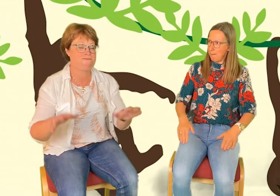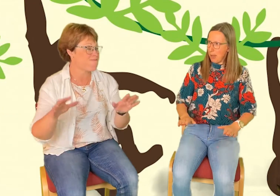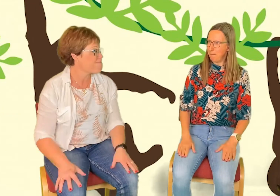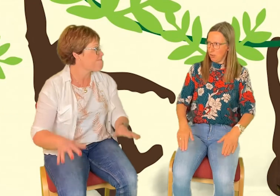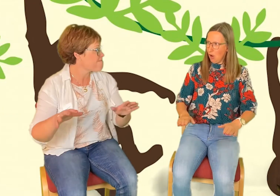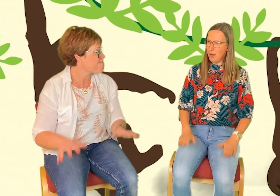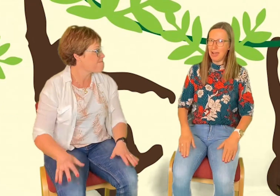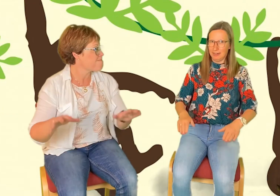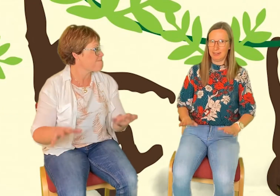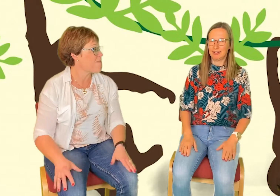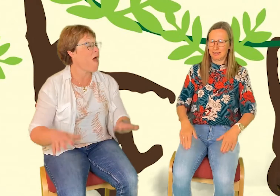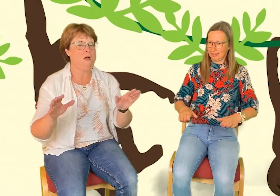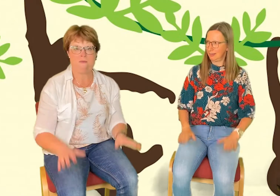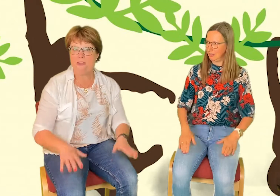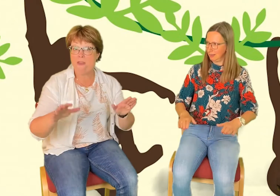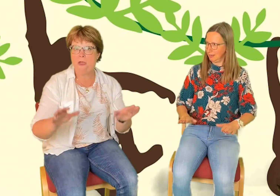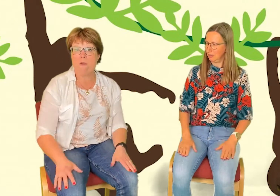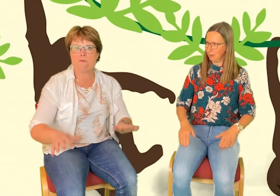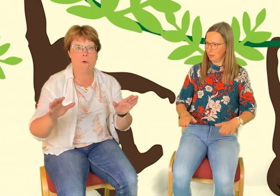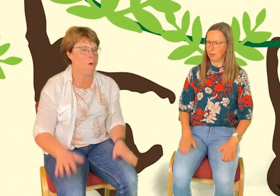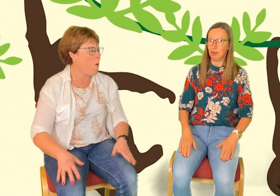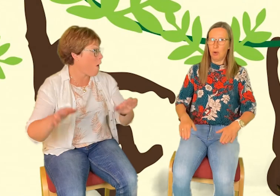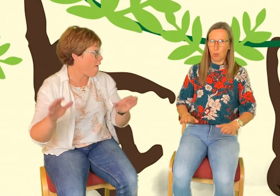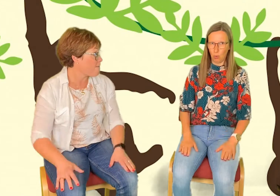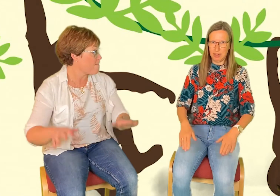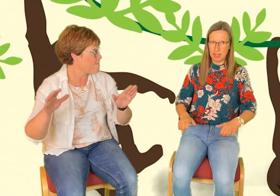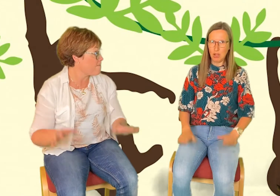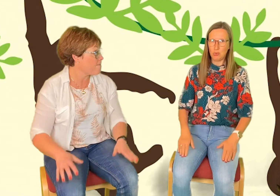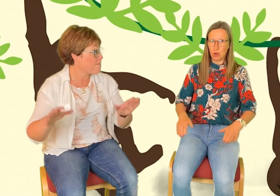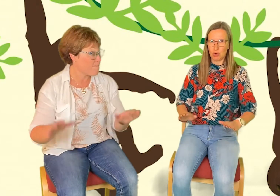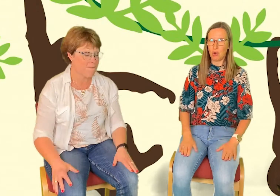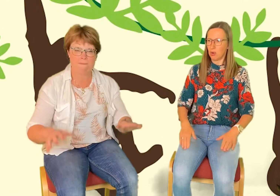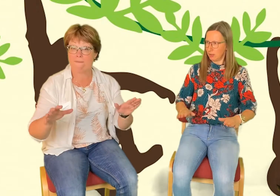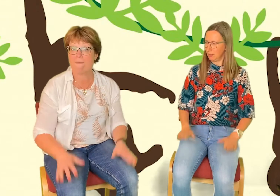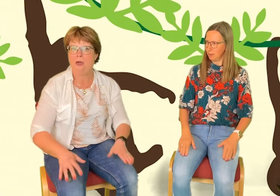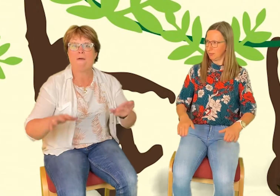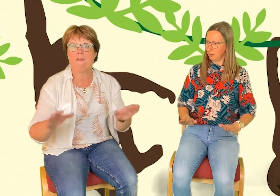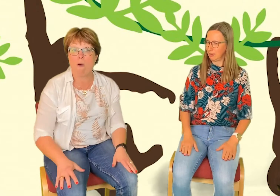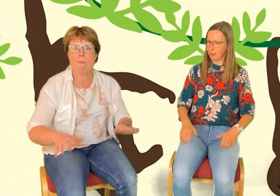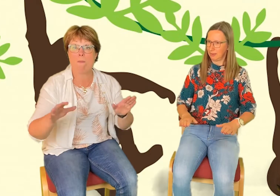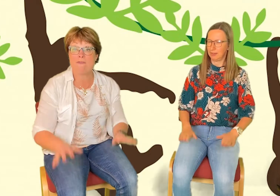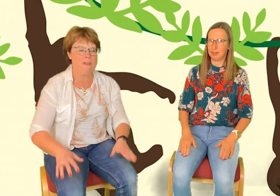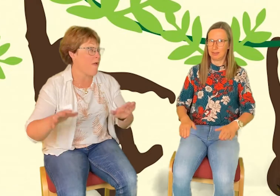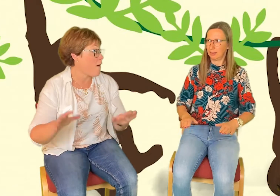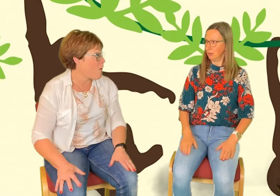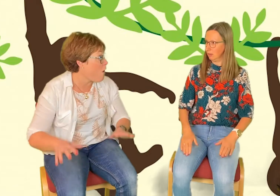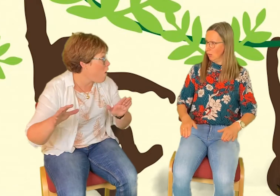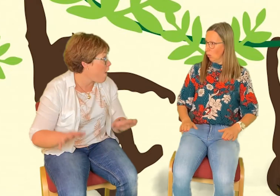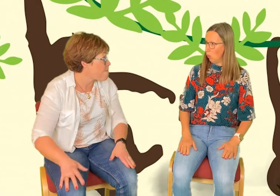barbianer. Vi är ute och går. Och vi är ute och går. Vi kommer till en sjö. Och